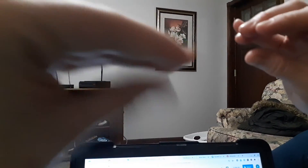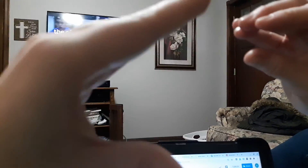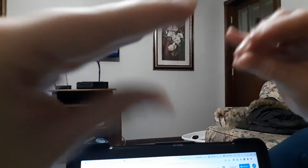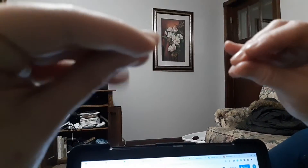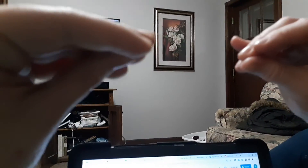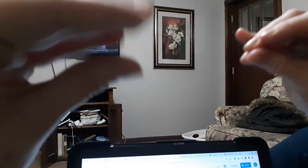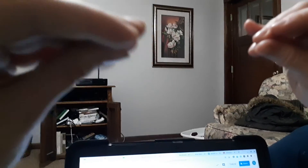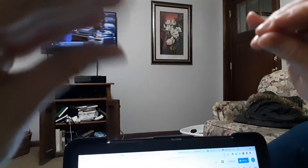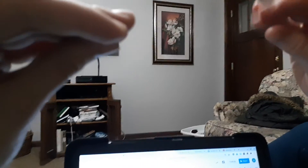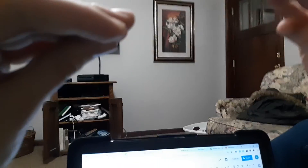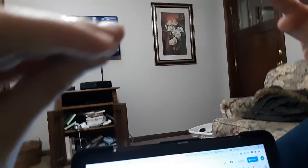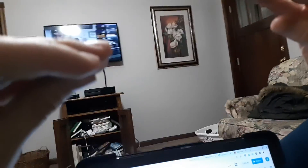Sí. Adiós.